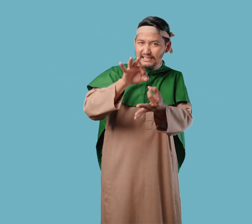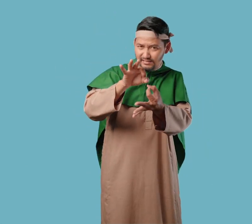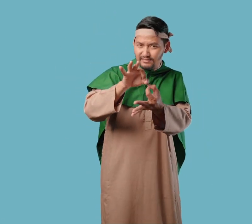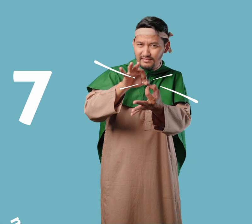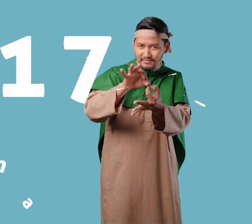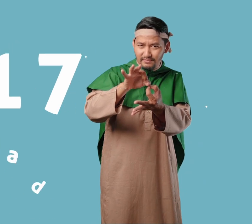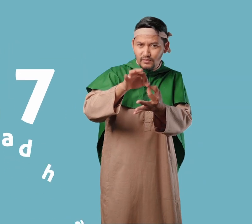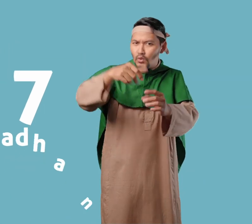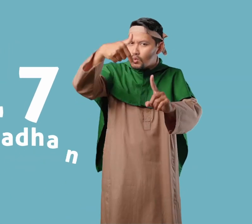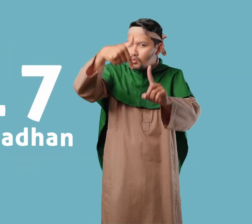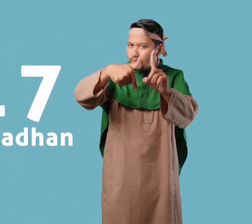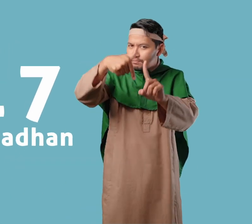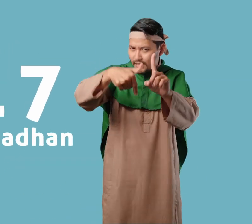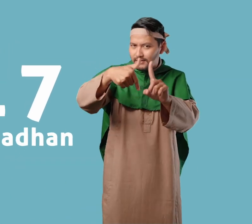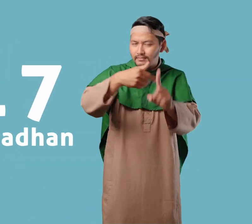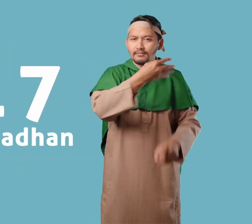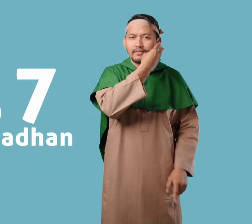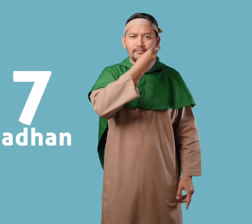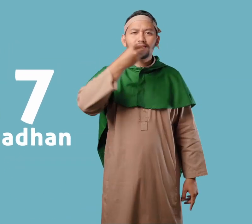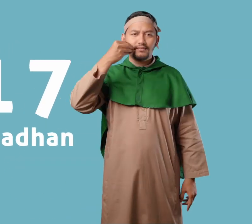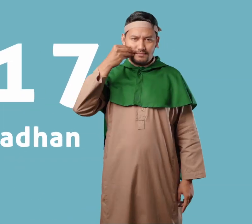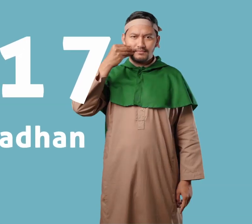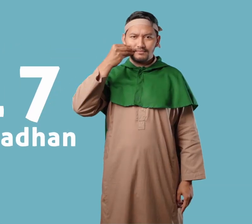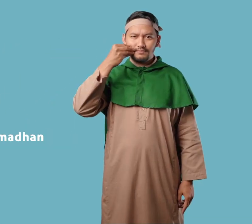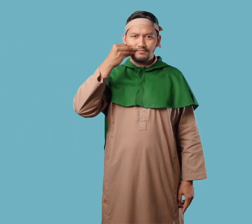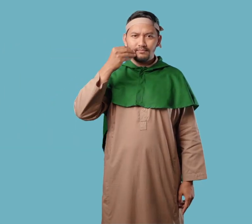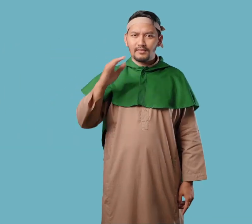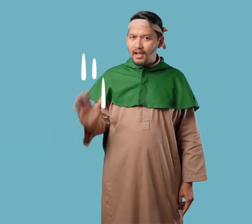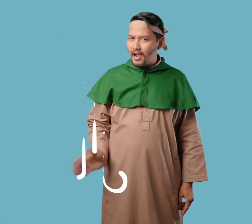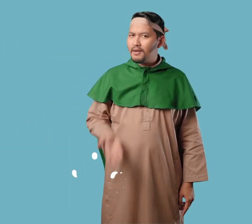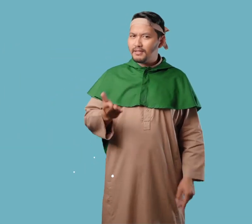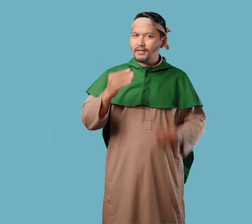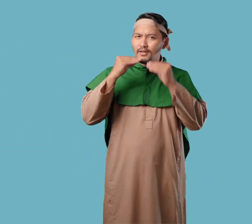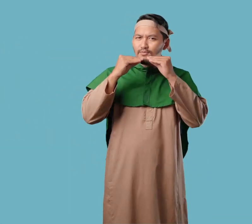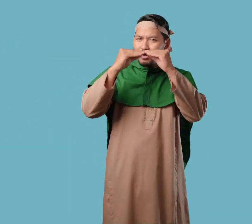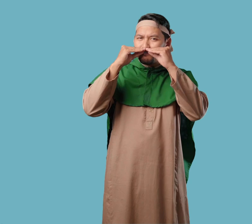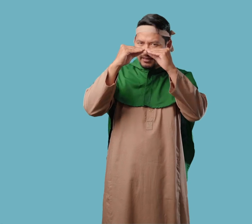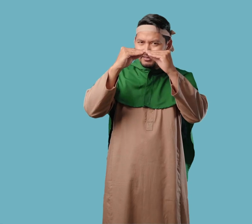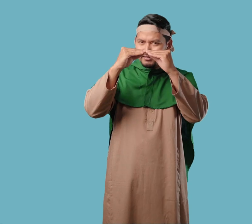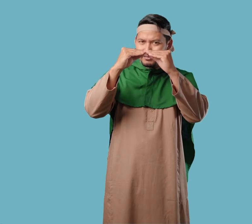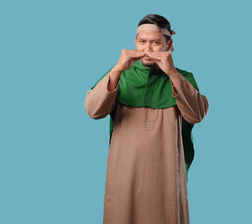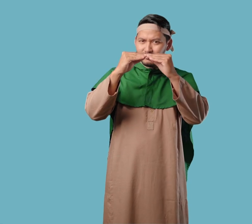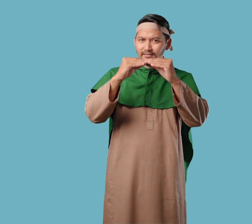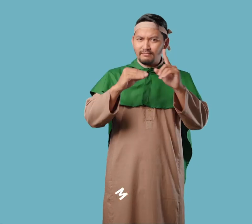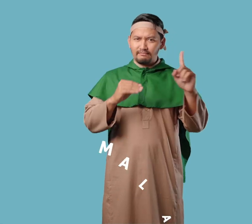Tepat pada malam 17 Ramadan Nabi Muhammad didatangi oleh Malaikat Jibril